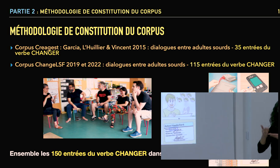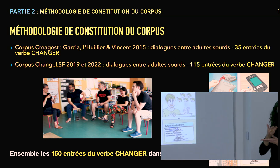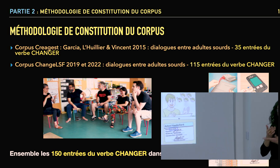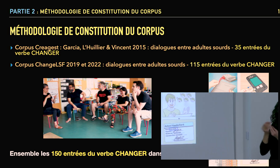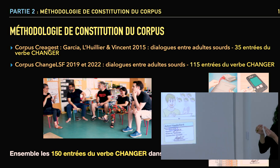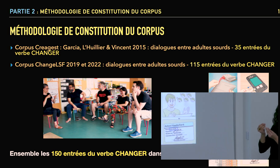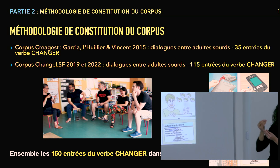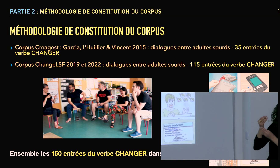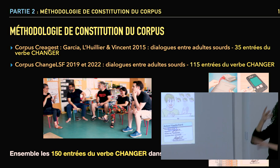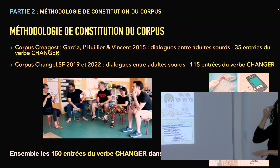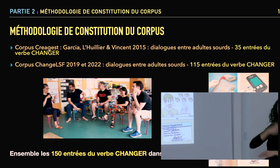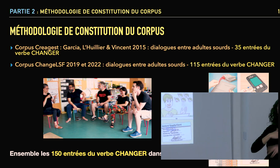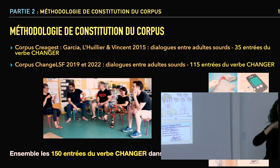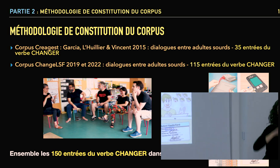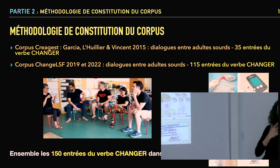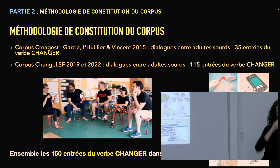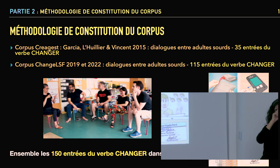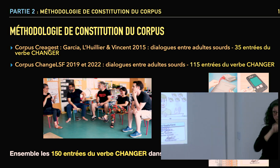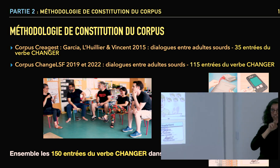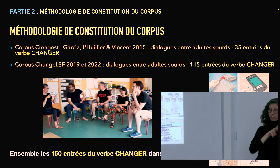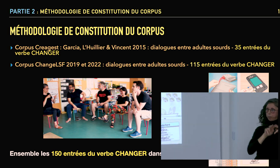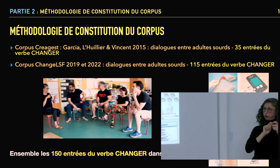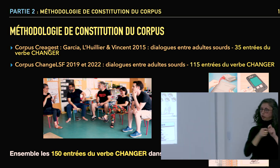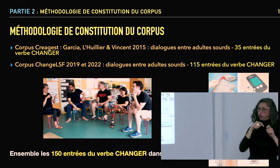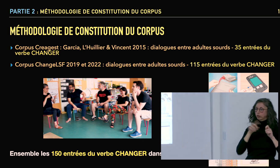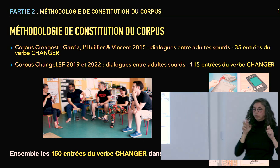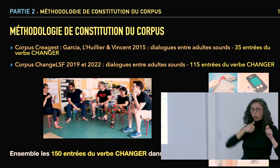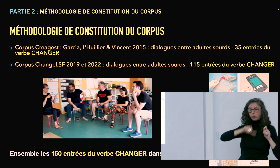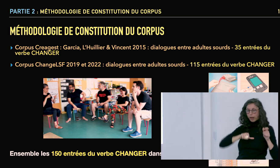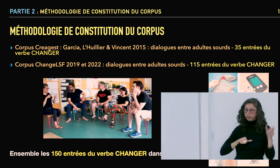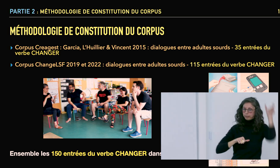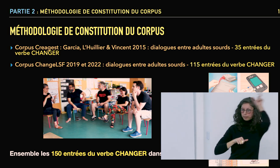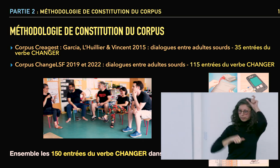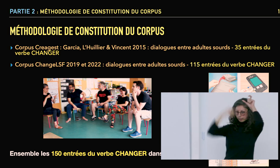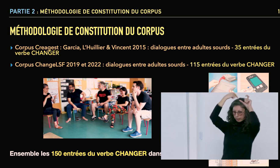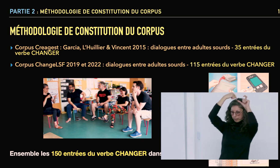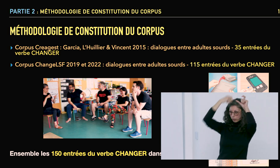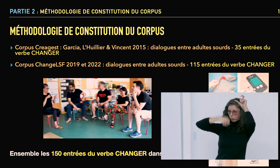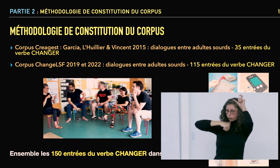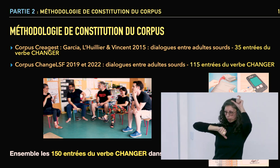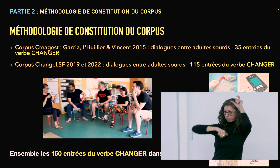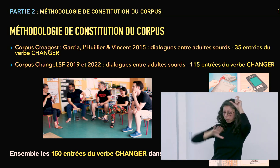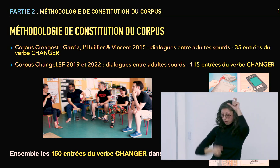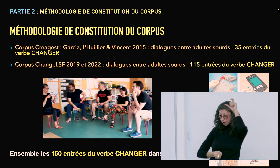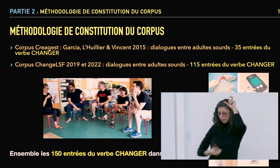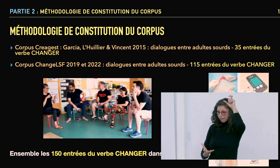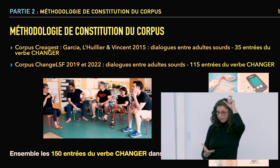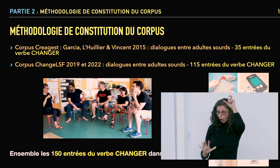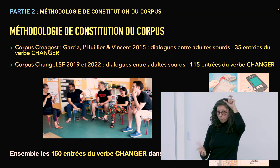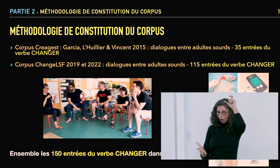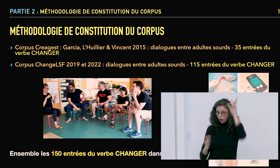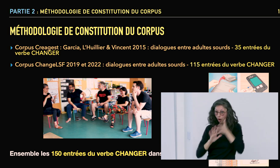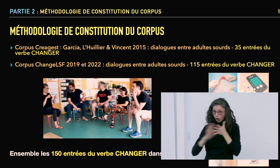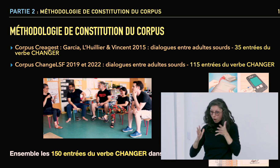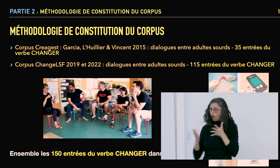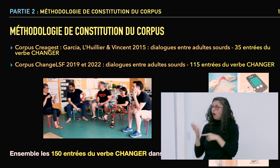qu'on retrouve sur l'image de gauche, sur la diapositive, pour qu'ils comprennent ma recherche sur le verbe changer, sur les contraintes qu'il pouvait